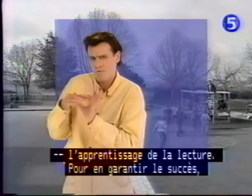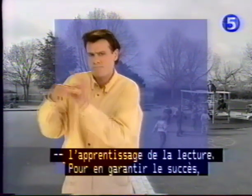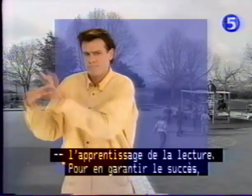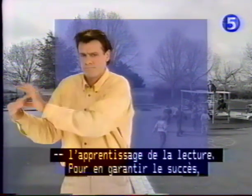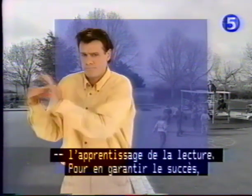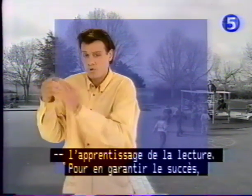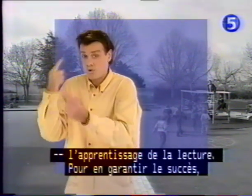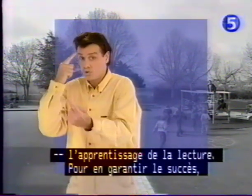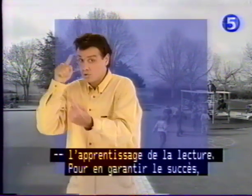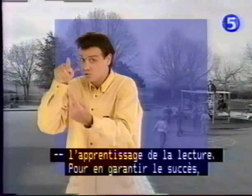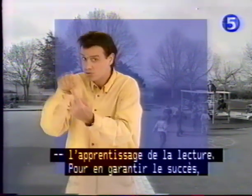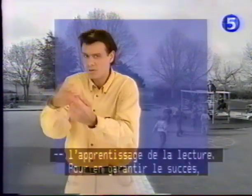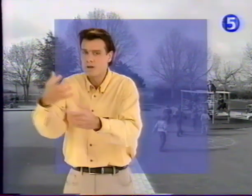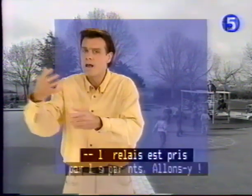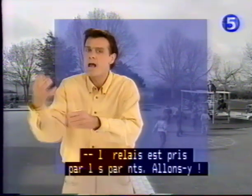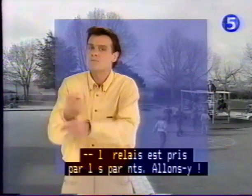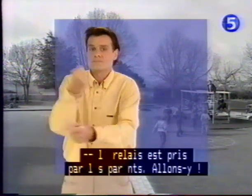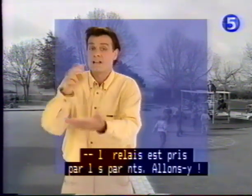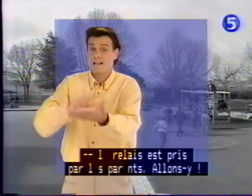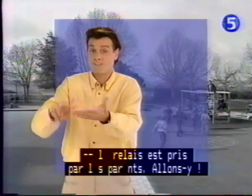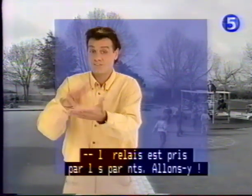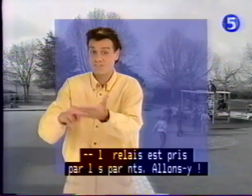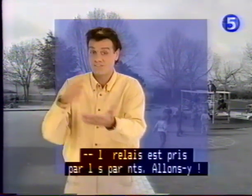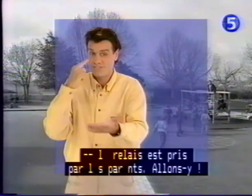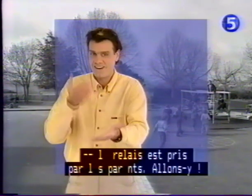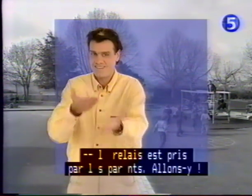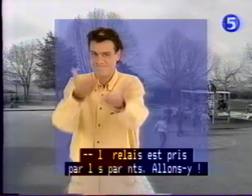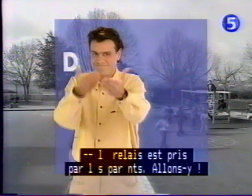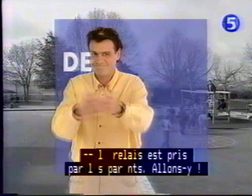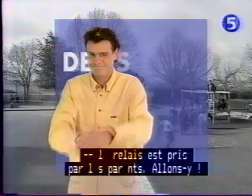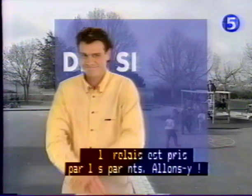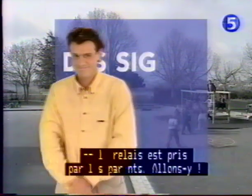Pour en garantir le succès, le relais est pris par les parents. Allons-y !